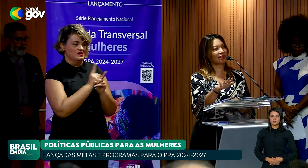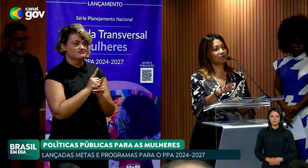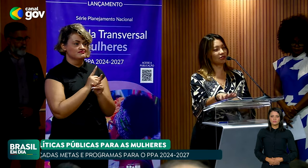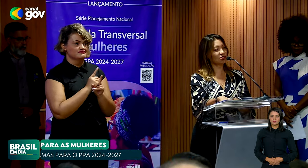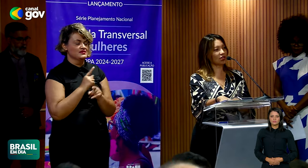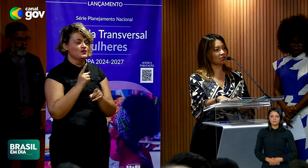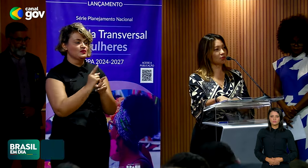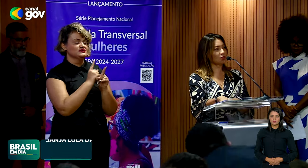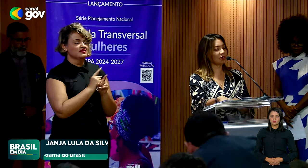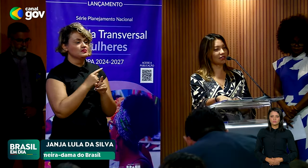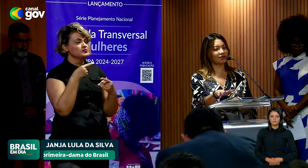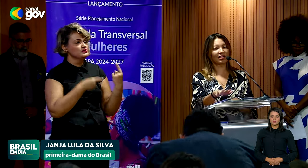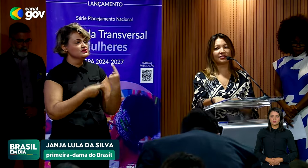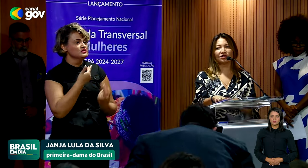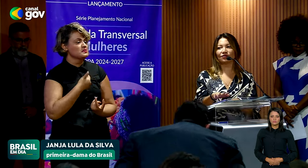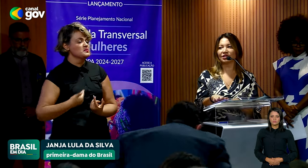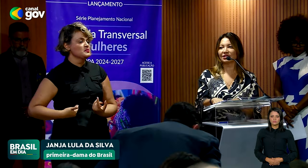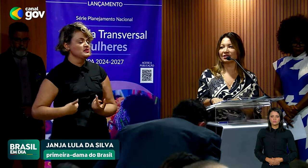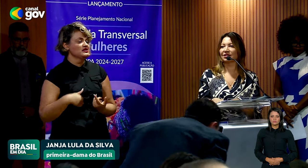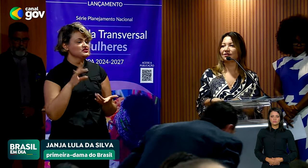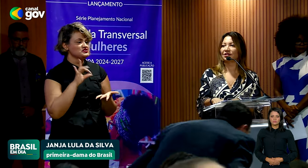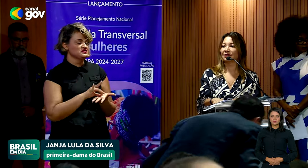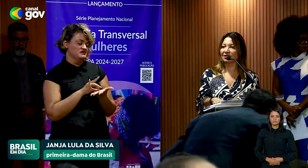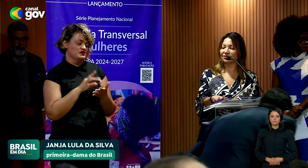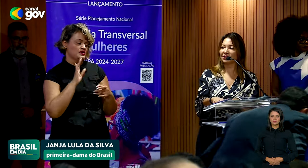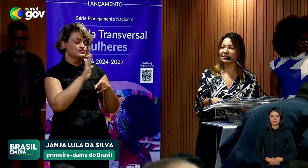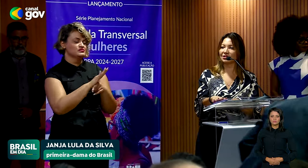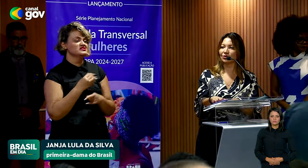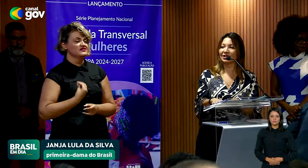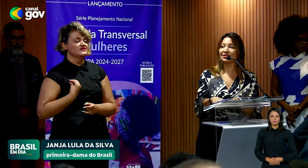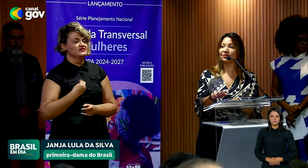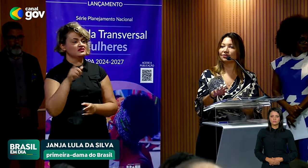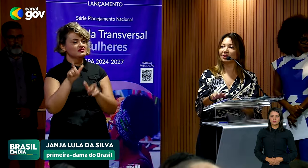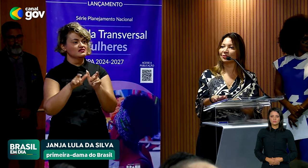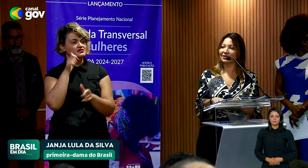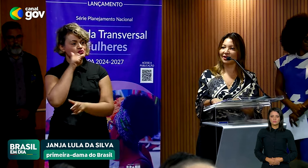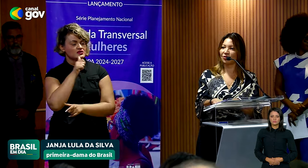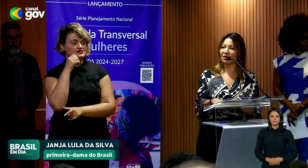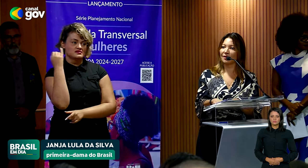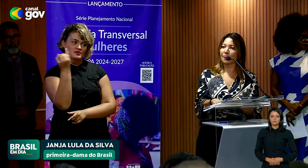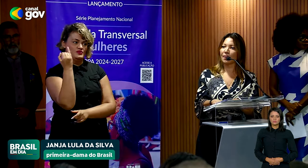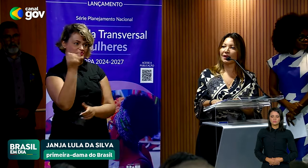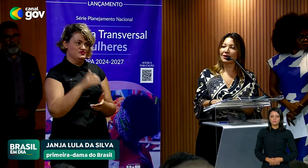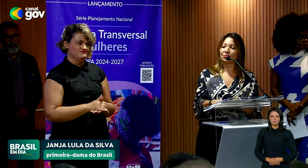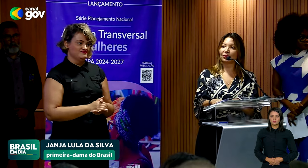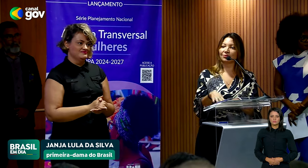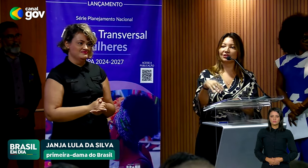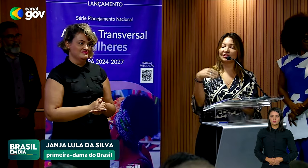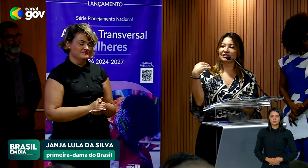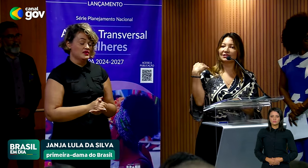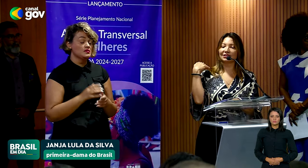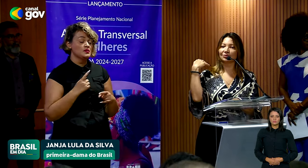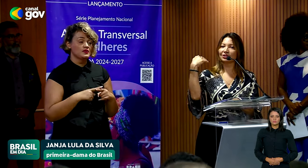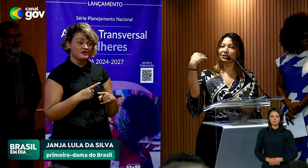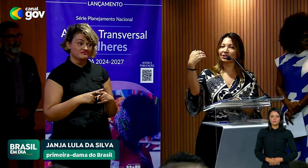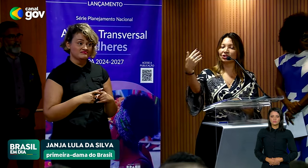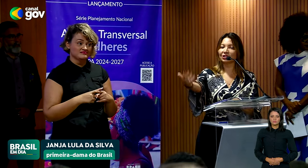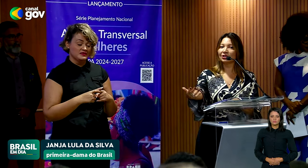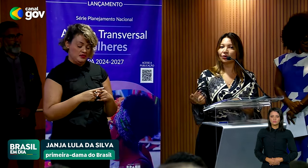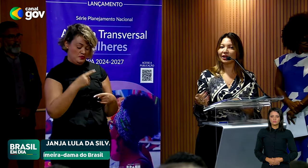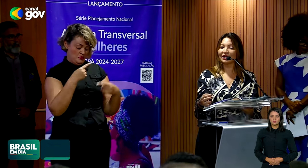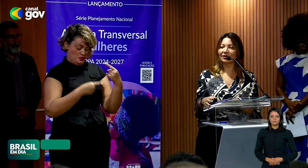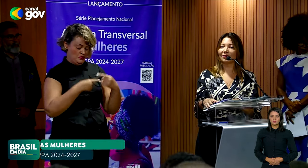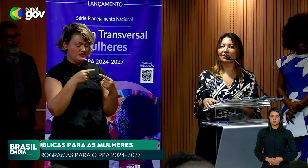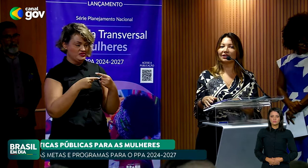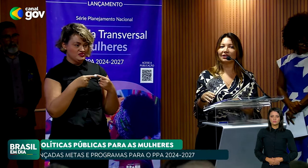as políticas públicas fazem diferença na vida das mulheres é fundamental. Porque muitas vezes as políticas